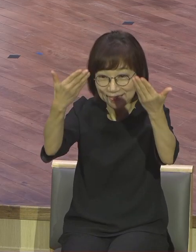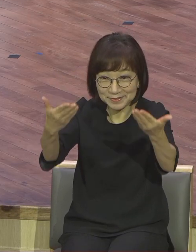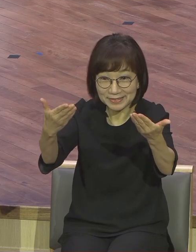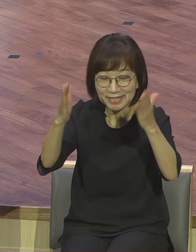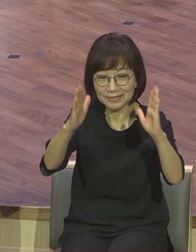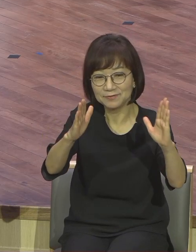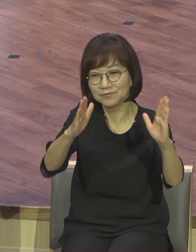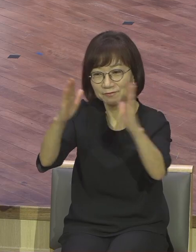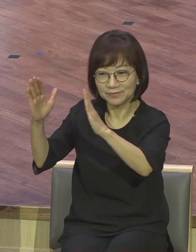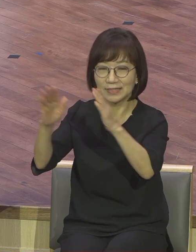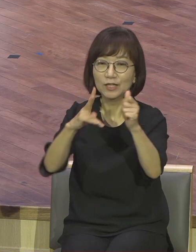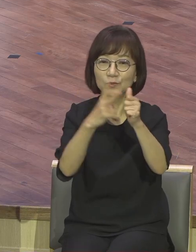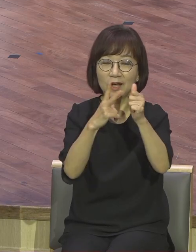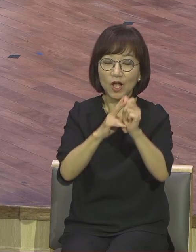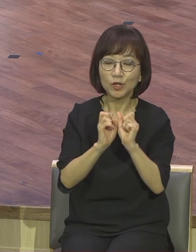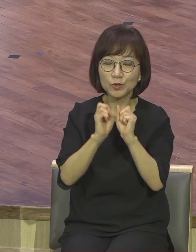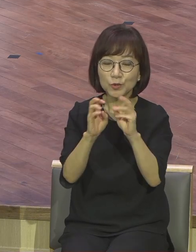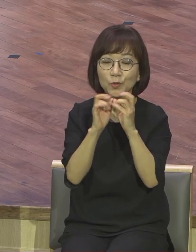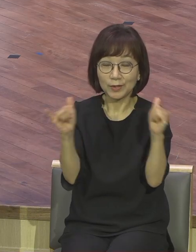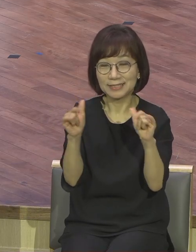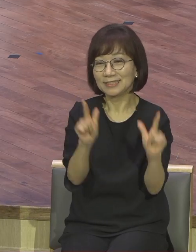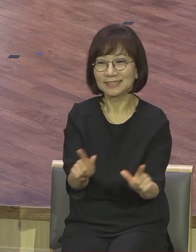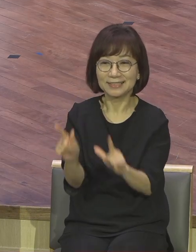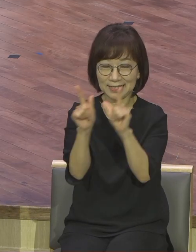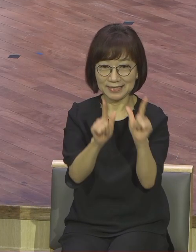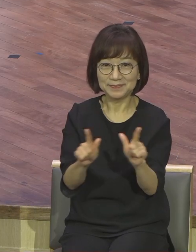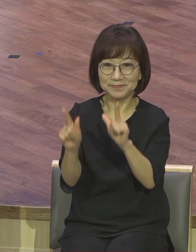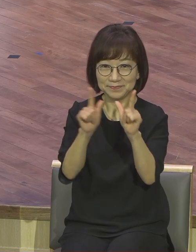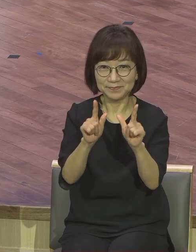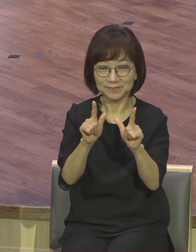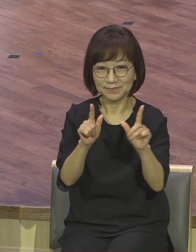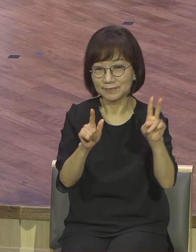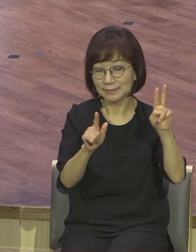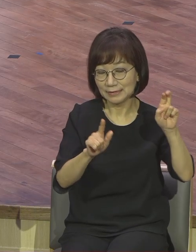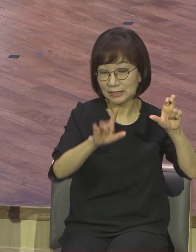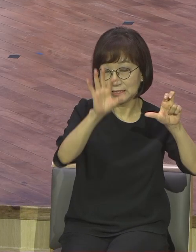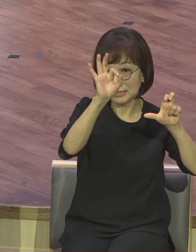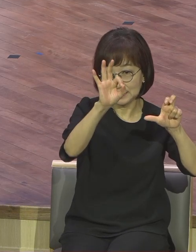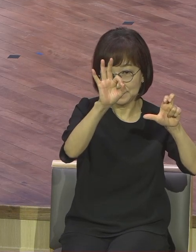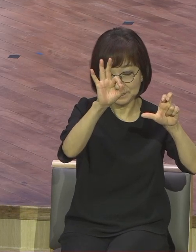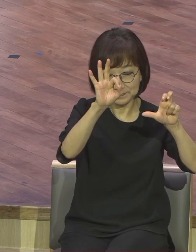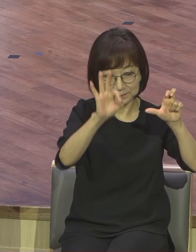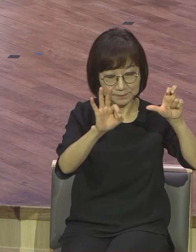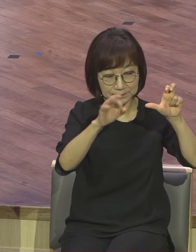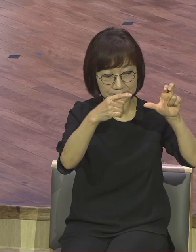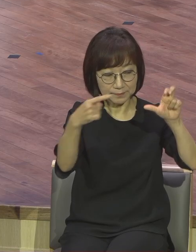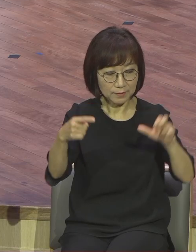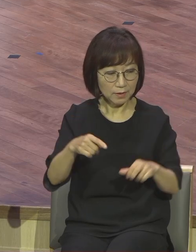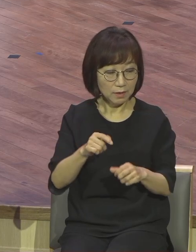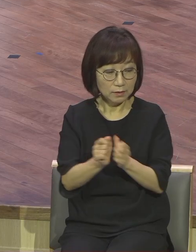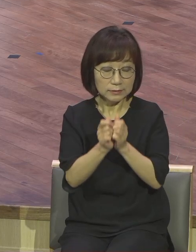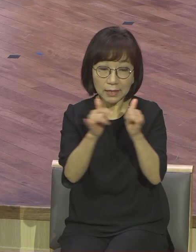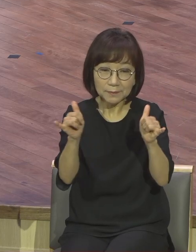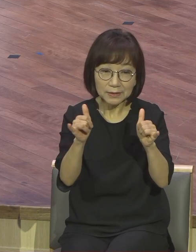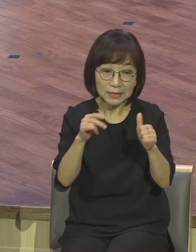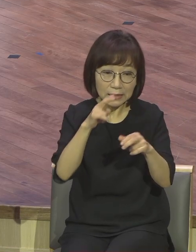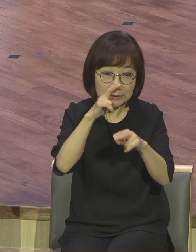전도자의 삶입니다. 10절로 13절로 봅니다. 그들이 살아나간 사이